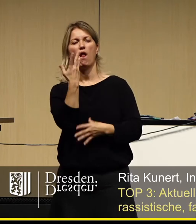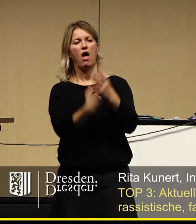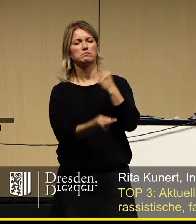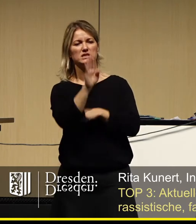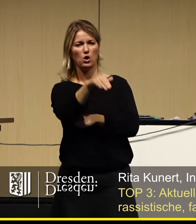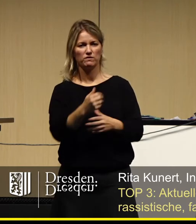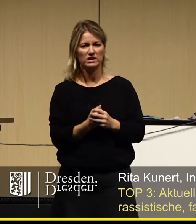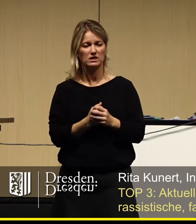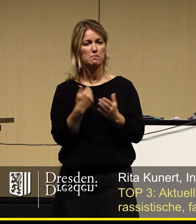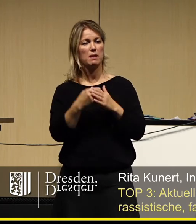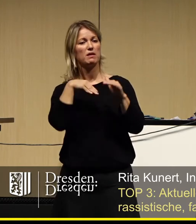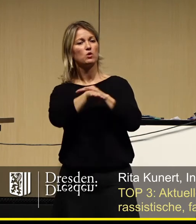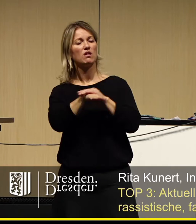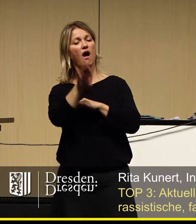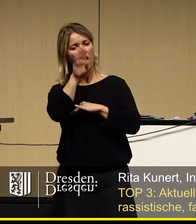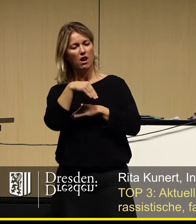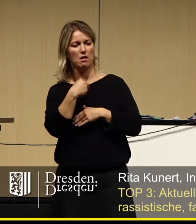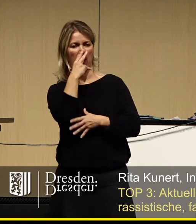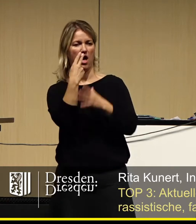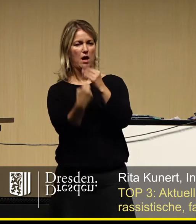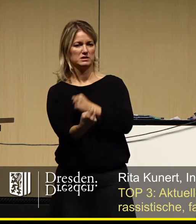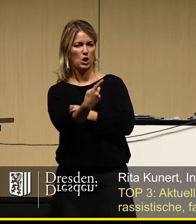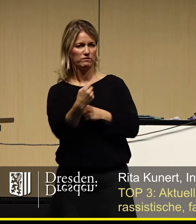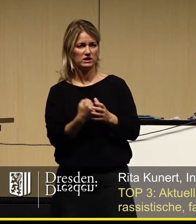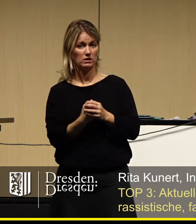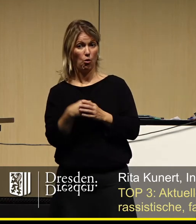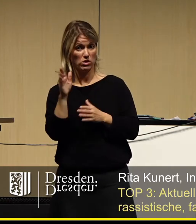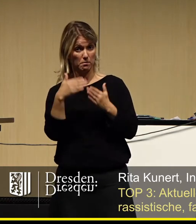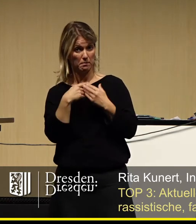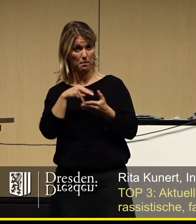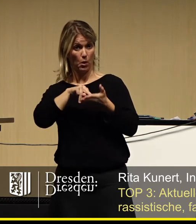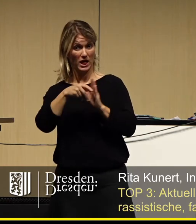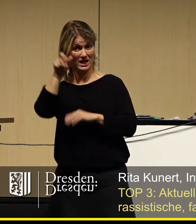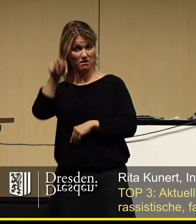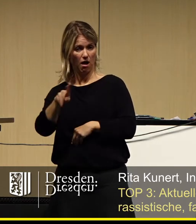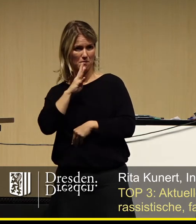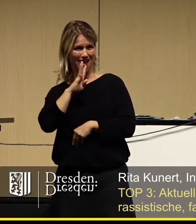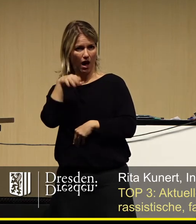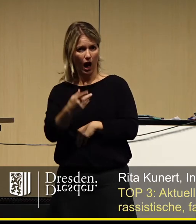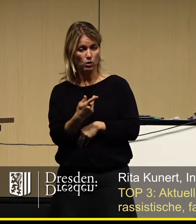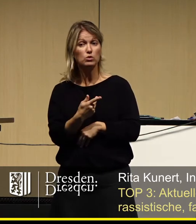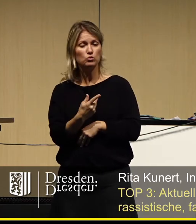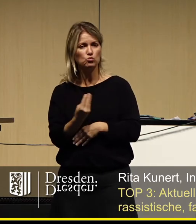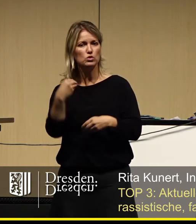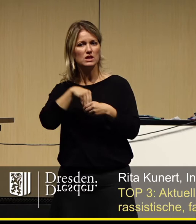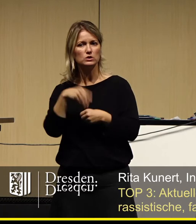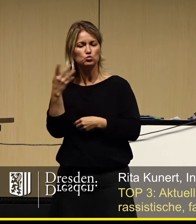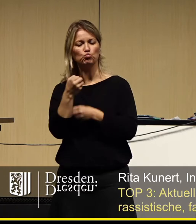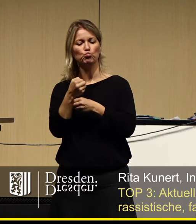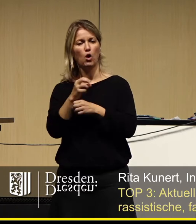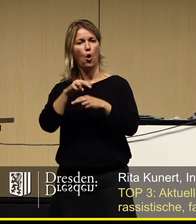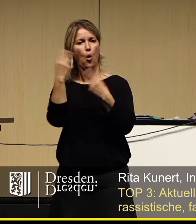wenn die Rede von Geflüchteten ist und die auch nicht vor Politikerinnen Halt machen und Galgen mit deren Namen durch die Stadt tragen.